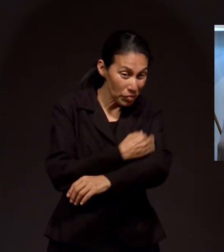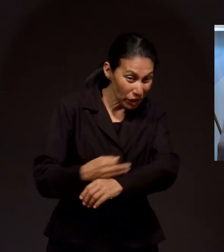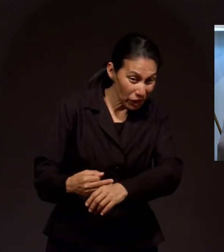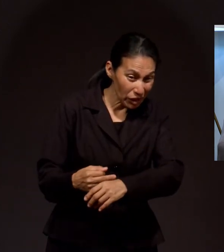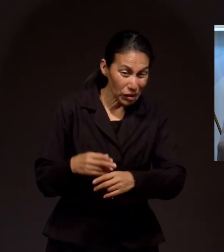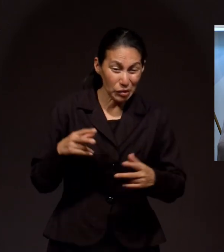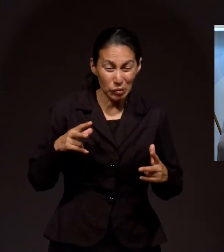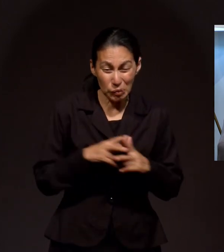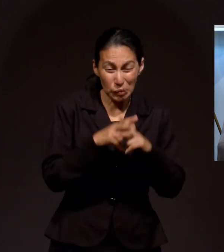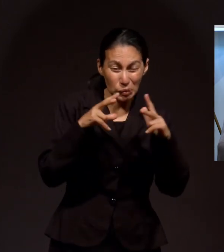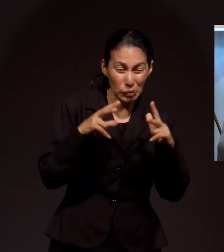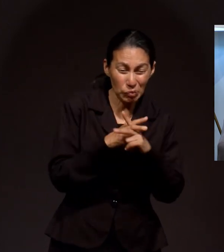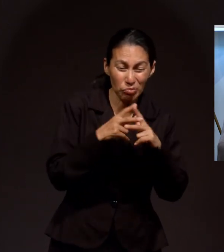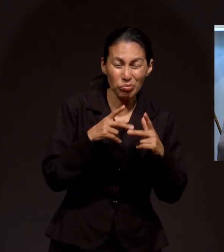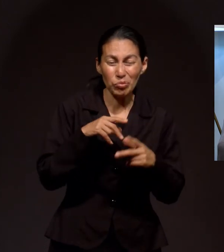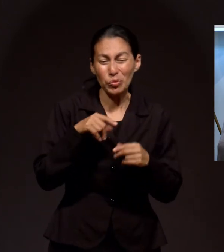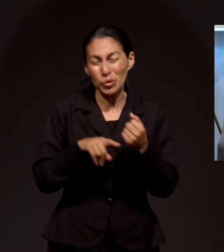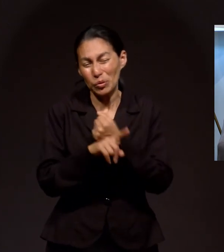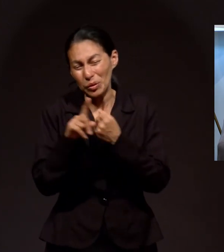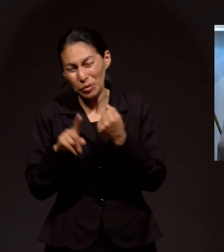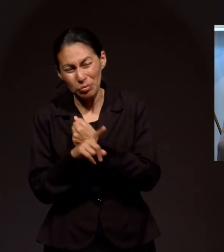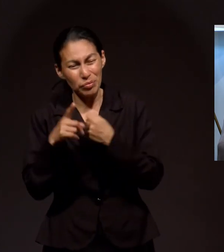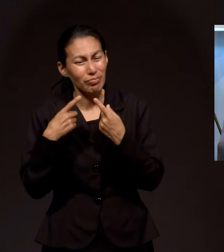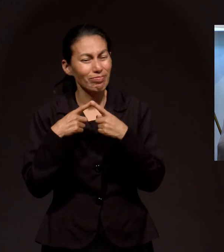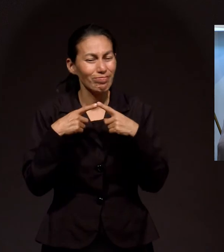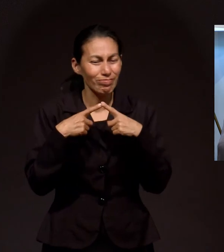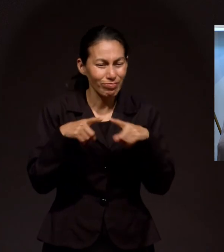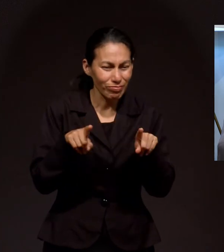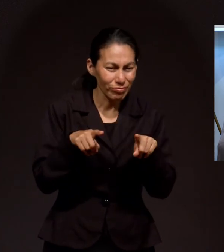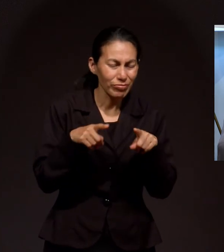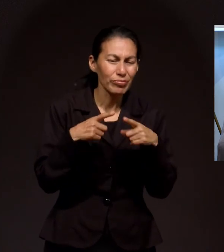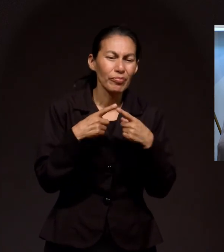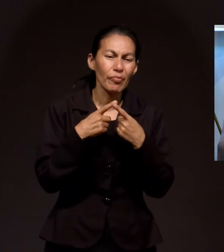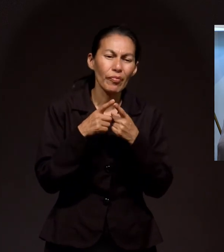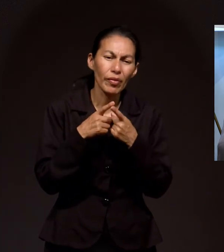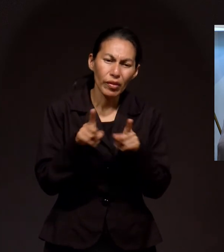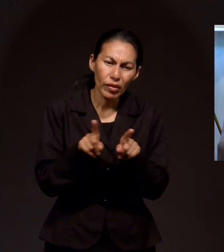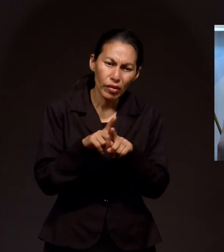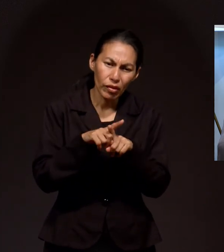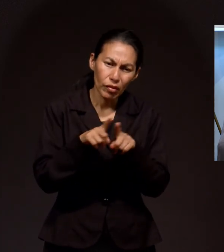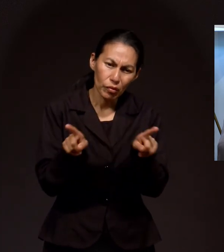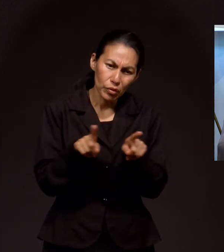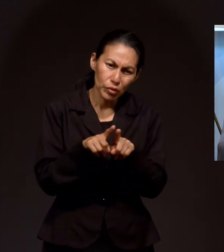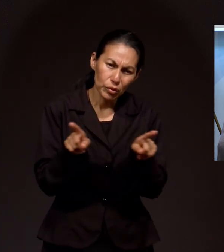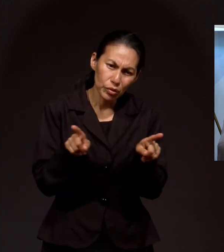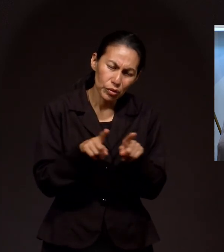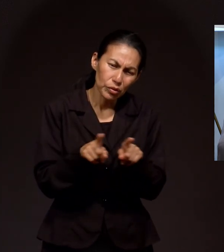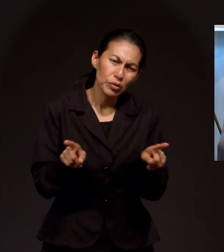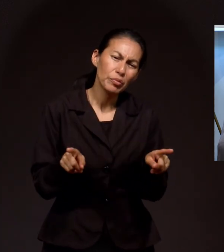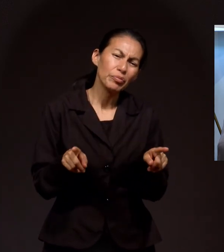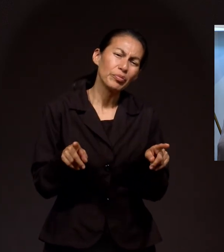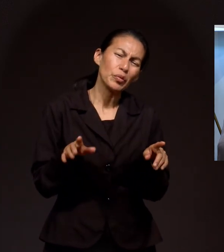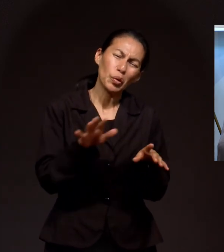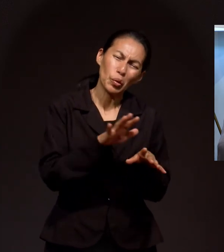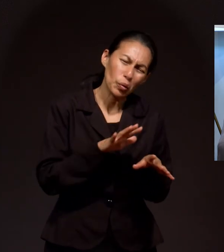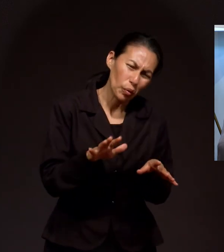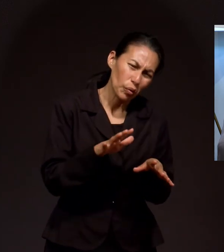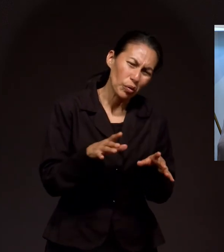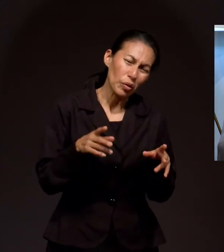hogares, no se divorcian y los niños quedan al garete. Porque